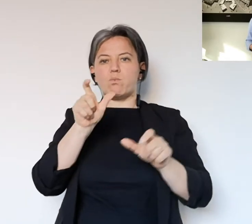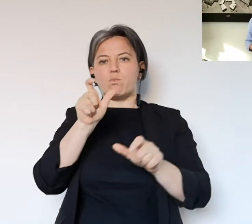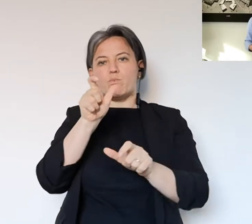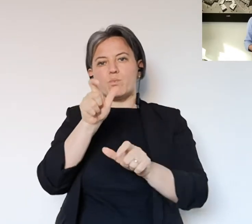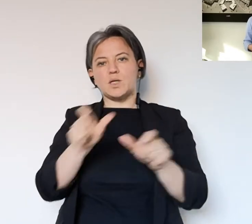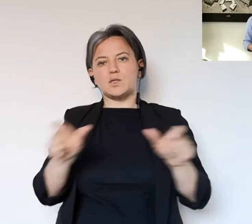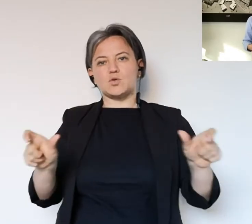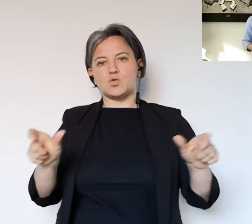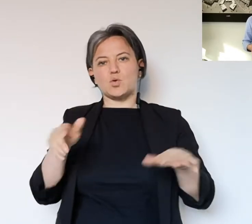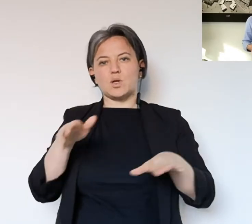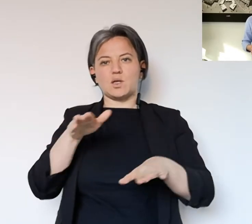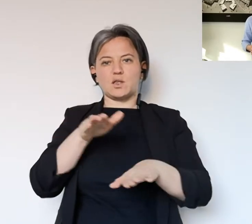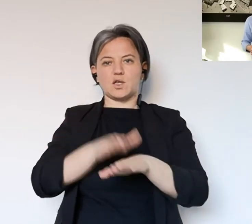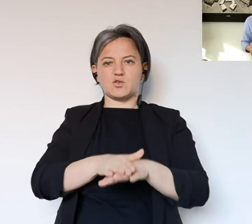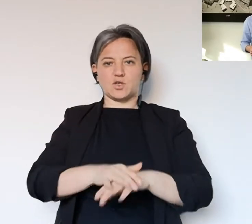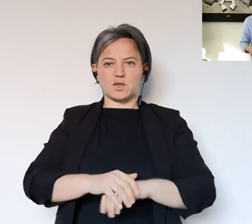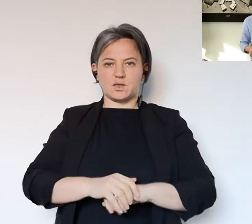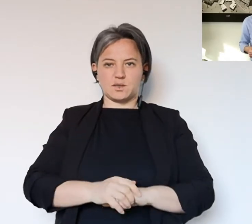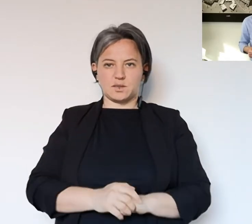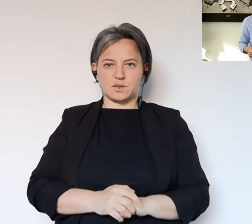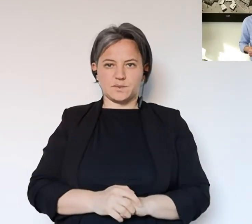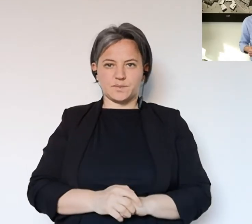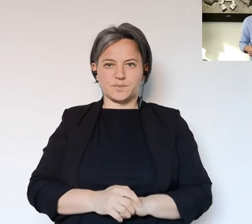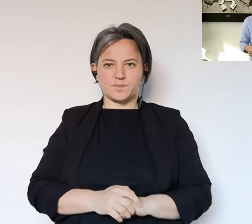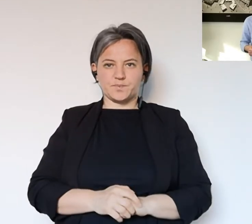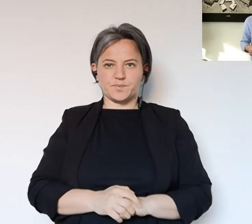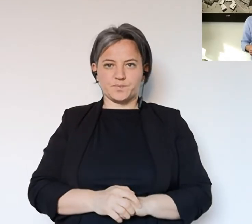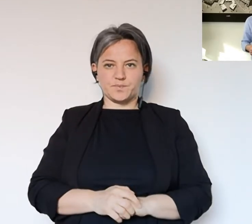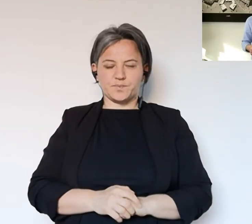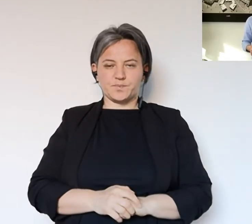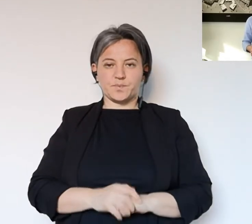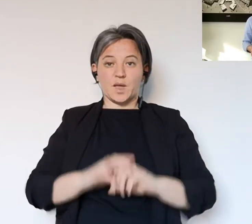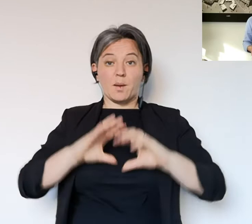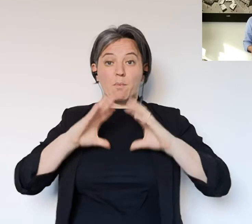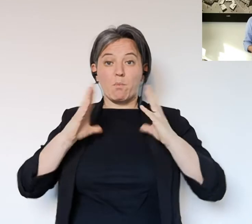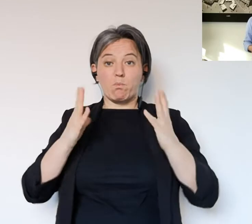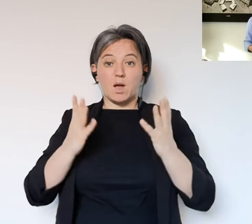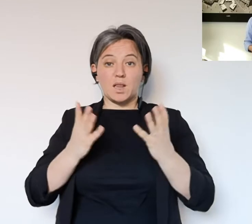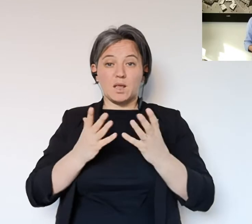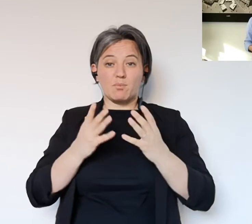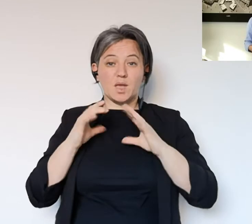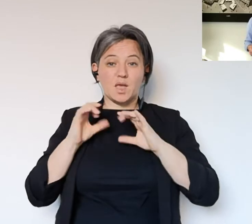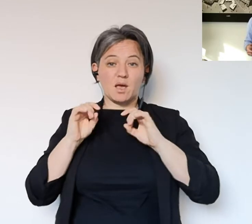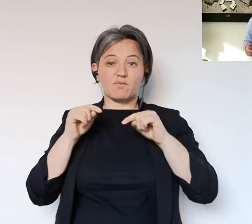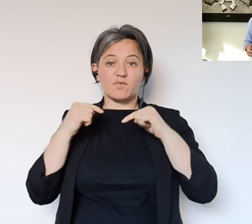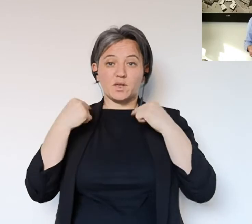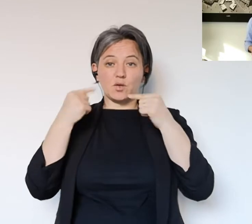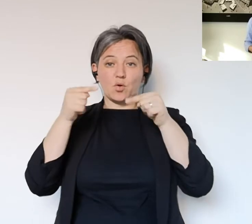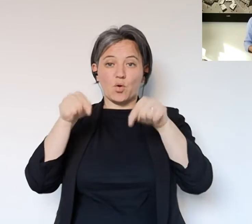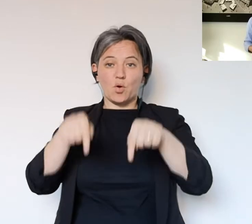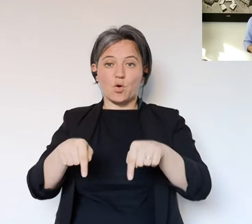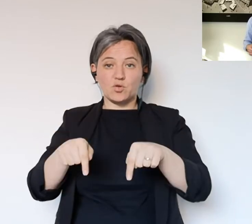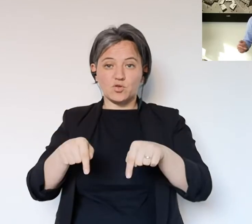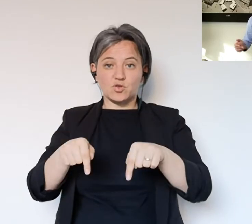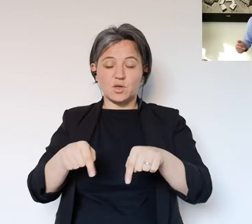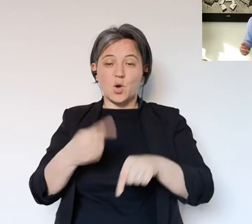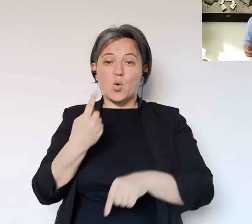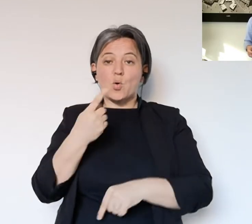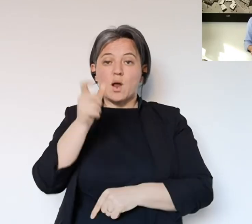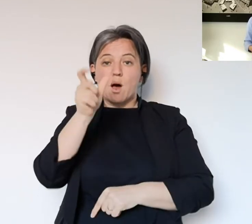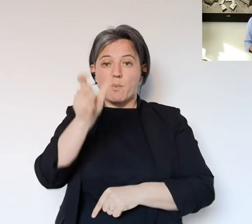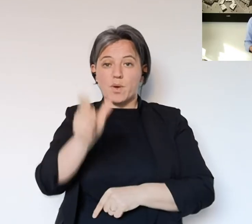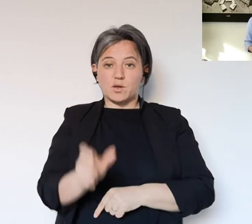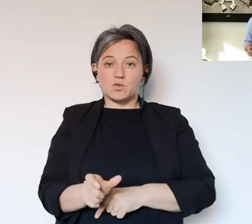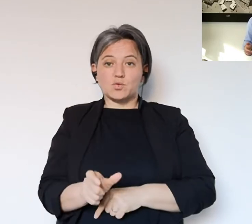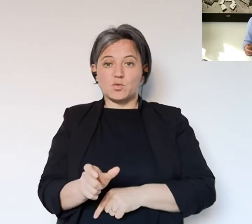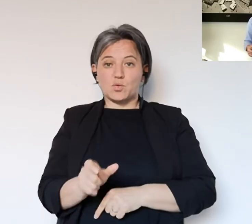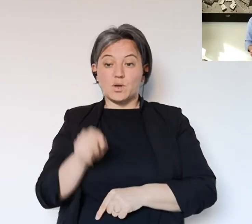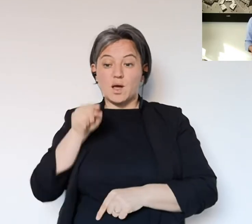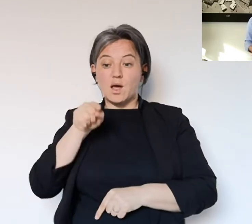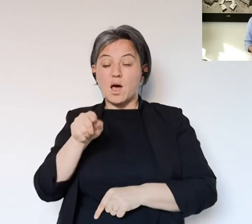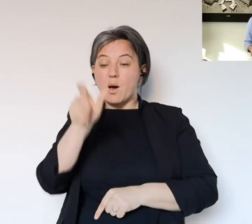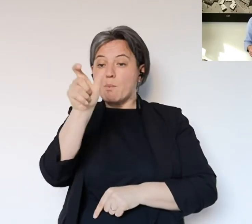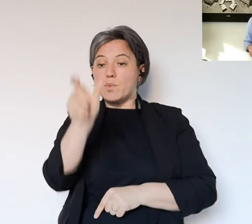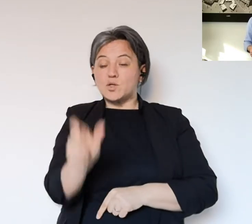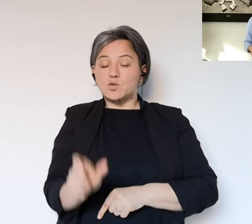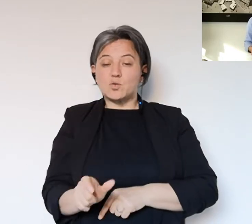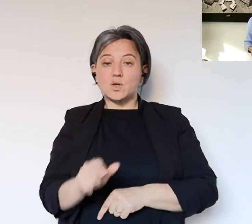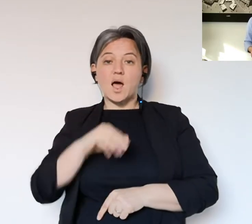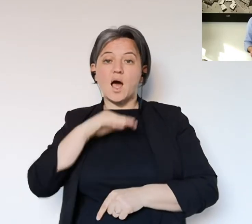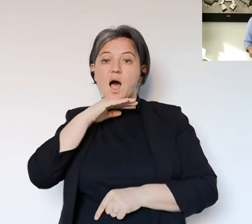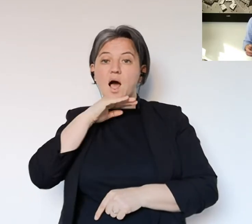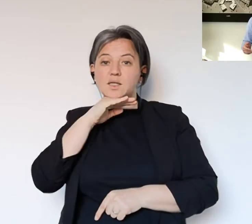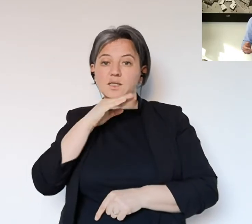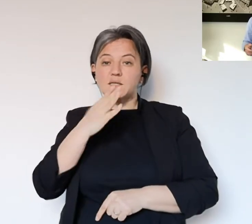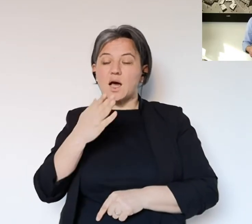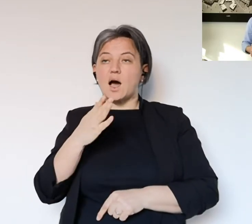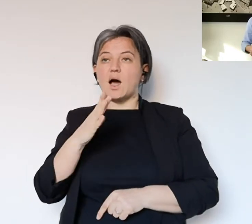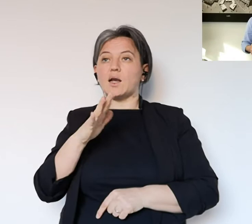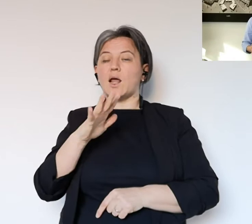porta 62 decessi dall'inizio della pandemia. Lo dico sempre, è una